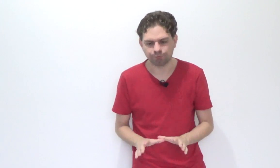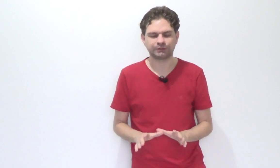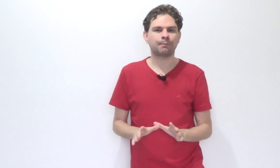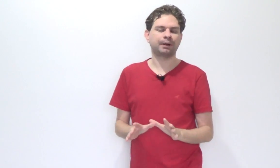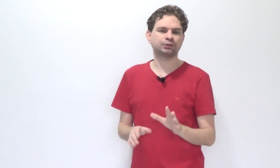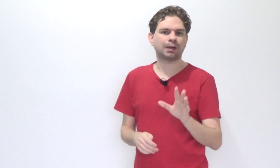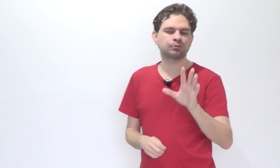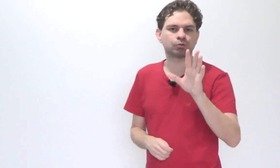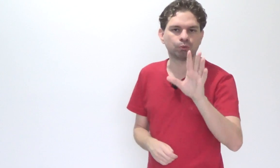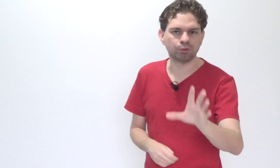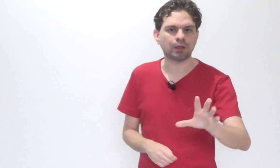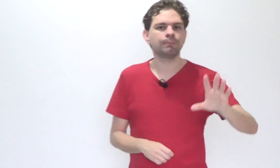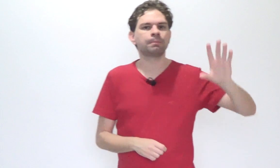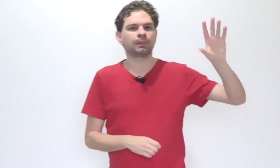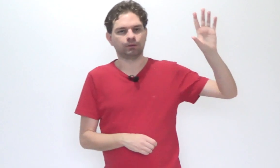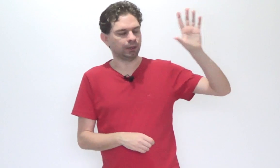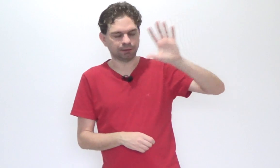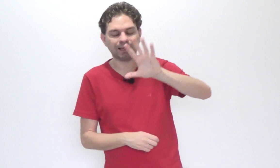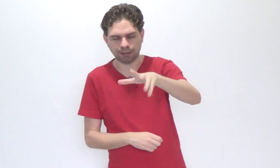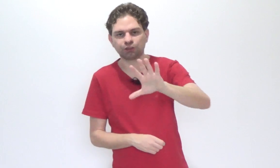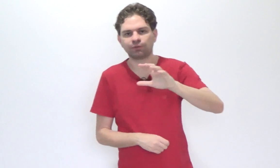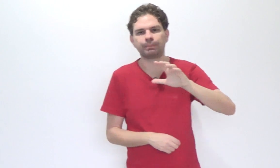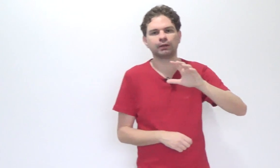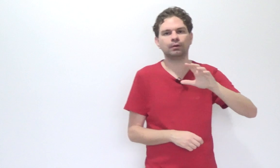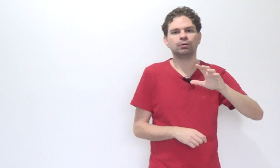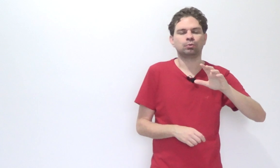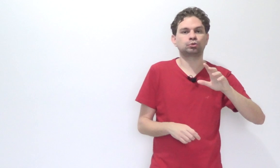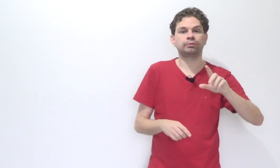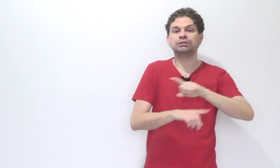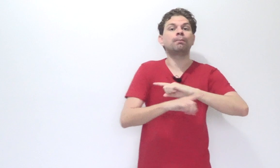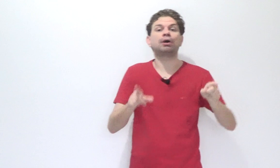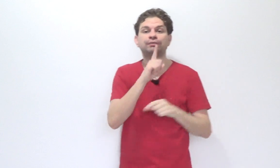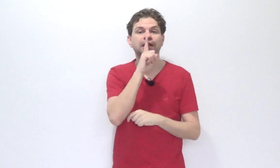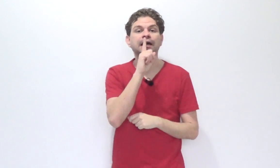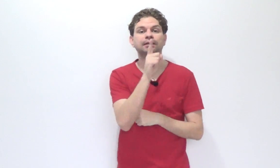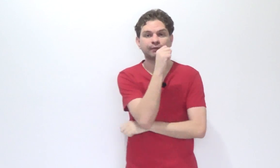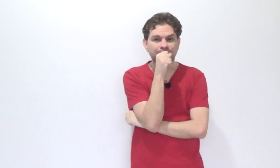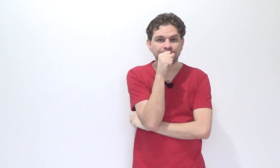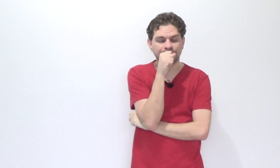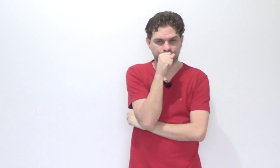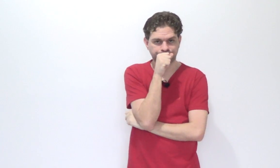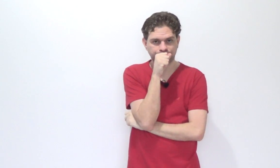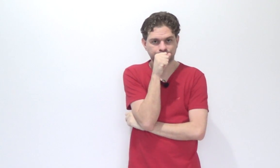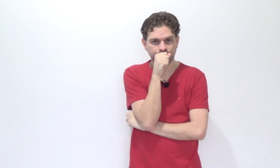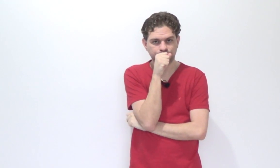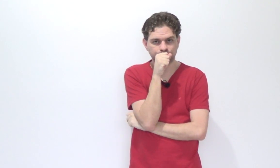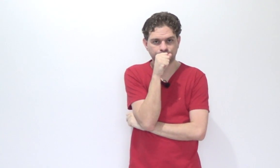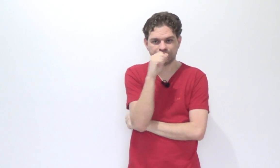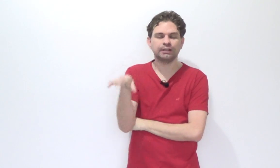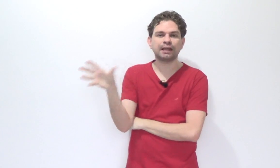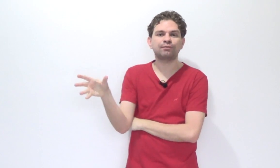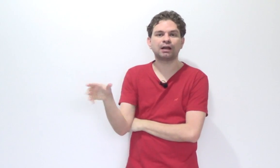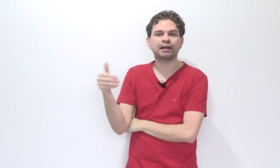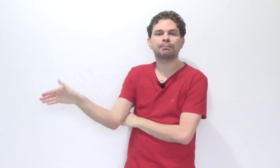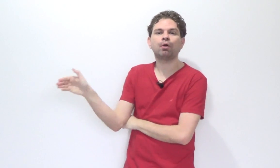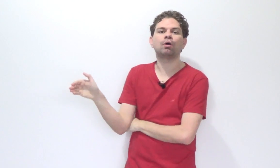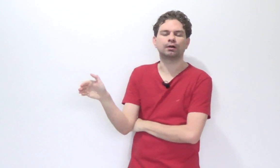você aprende que absoluta, na relativa, perdão, o juiz não pode falar nada, ele tem que ficar na dele. Se ninguém falar nada, prorroga.